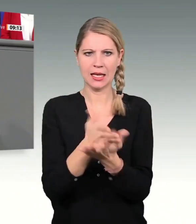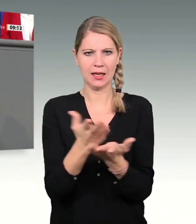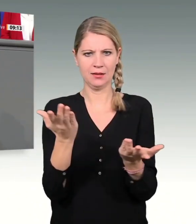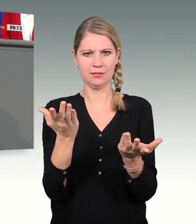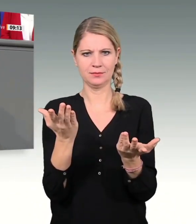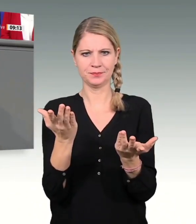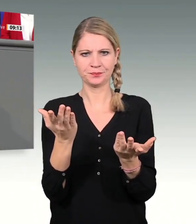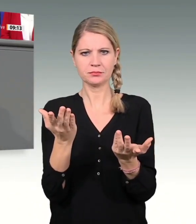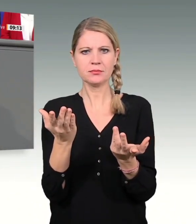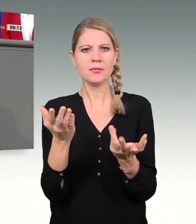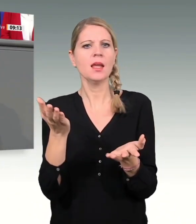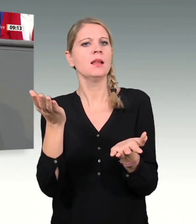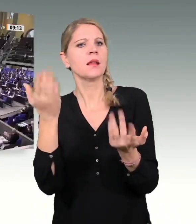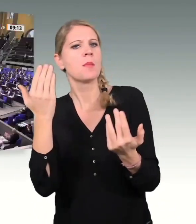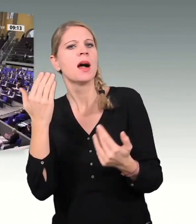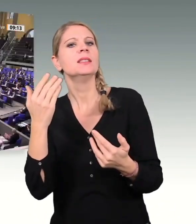vorlege.